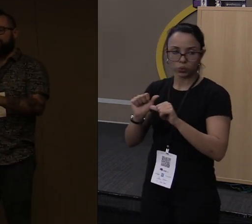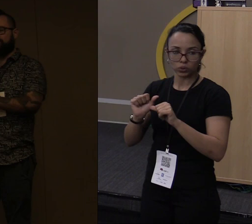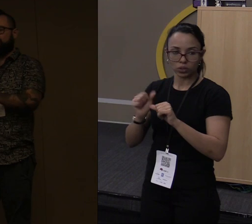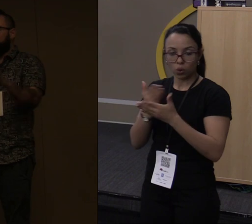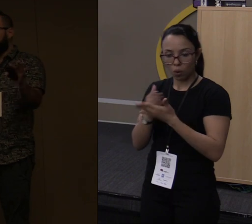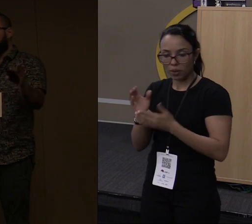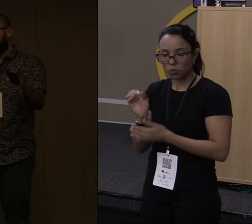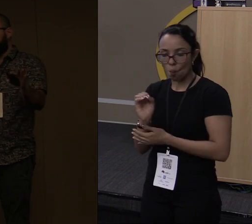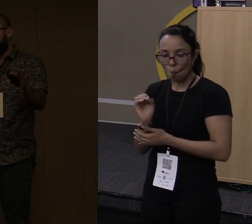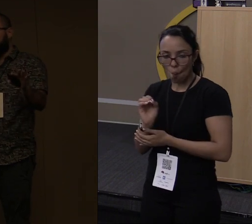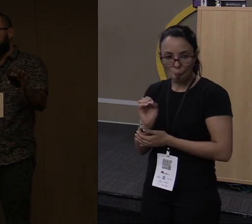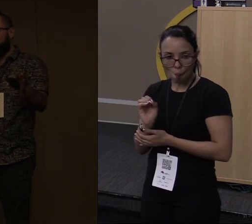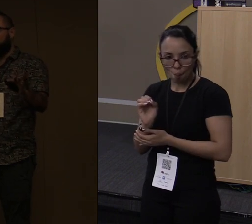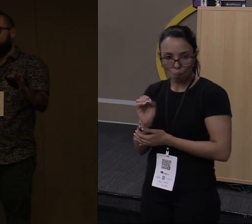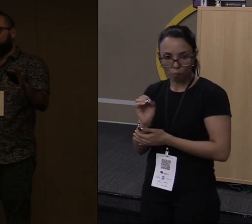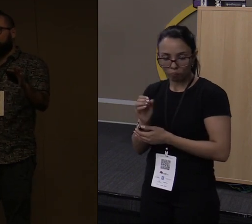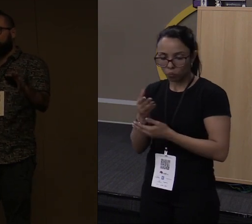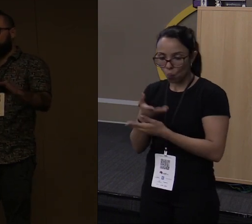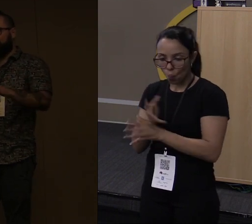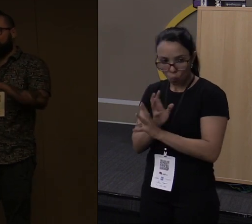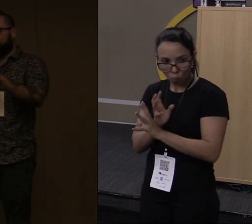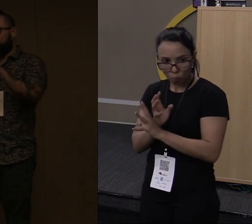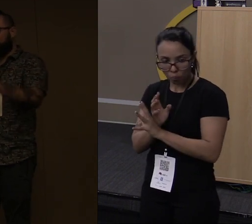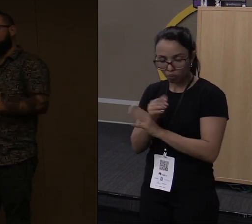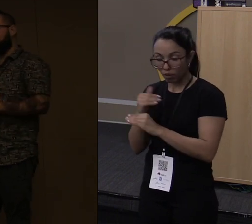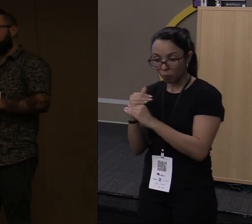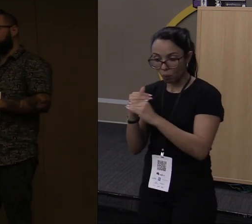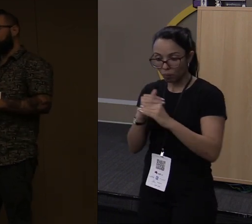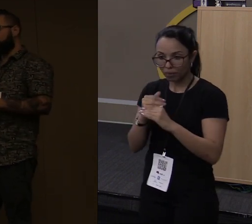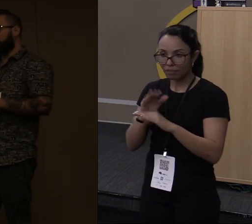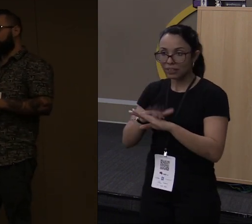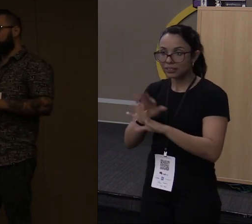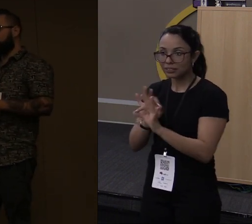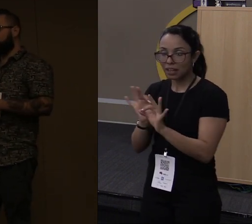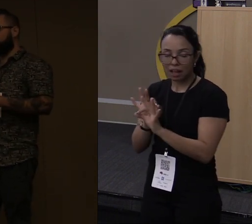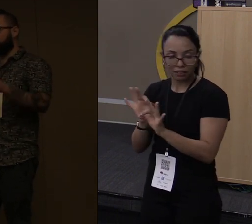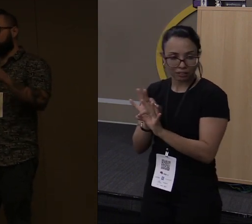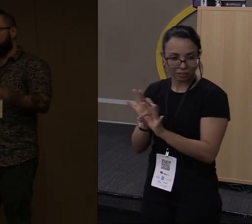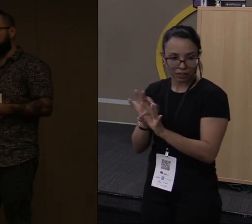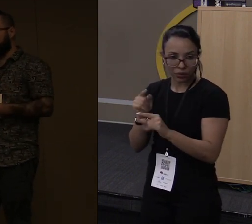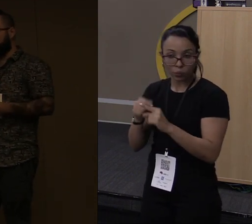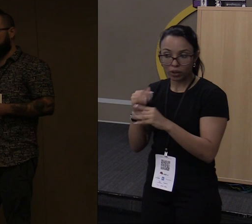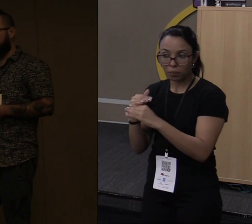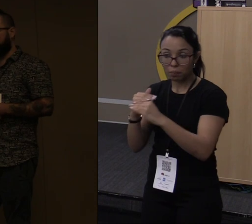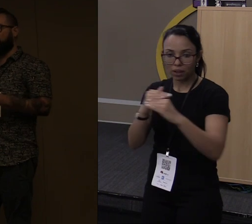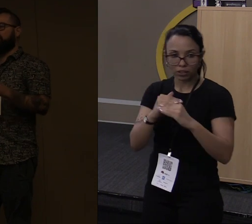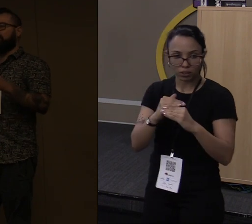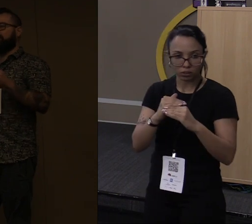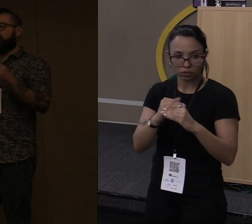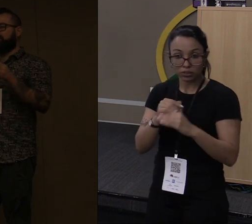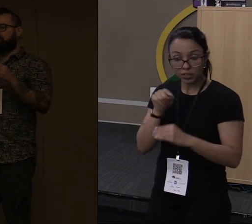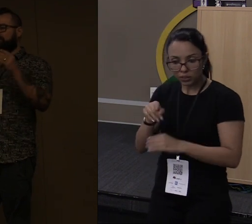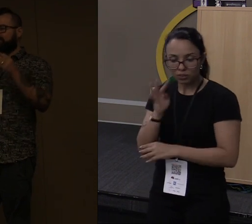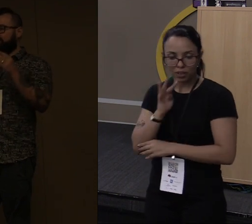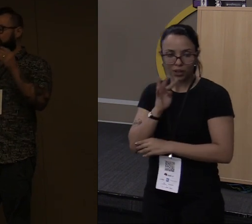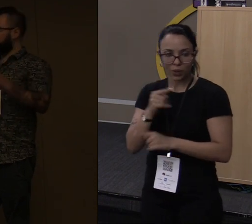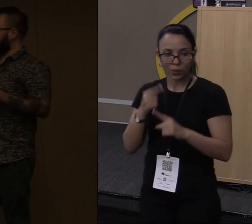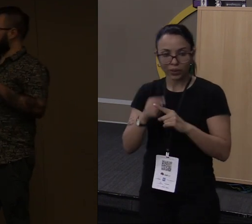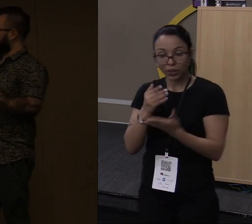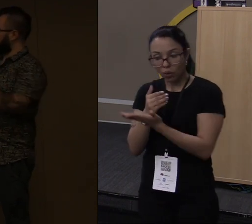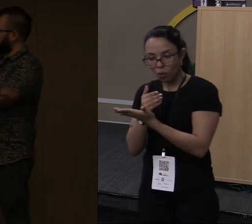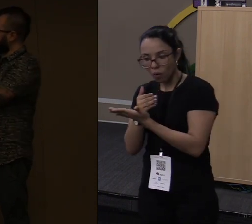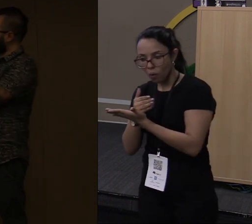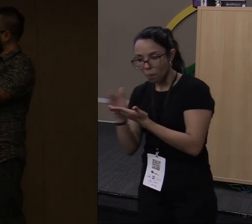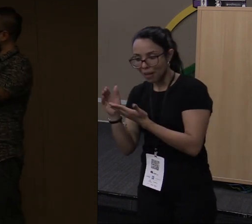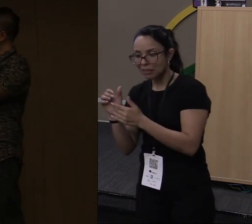vazio, e você não pode fazer nada com ele, porque por padrão, nada, e isso é bacana, porque você começa imutável, e aonde você sabe que